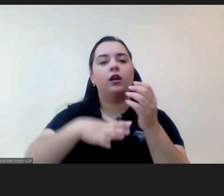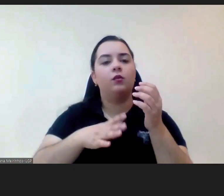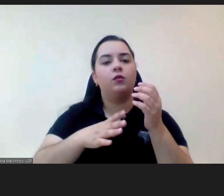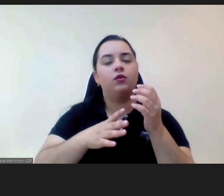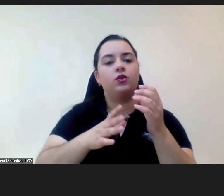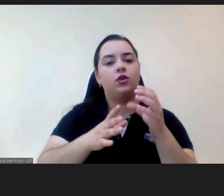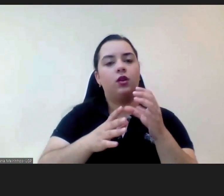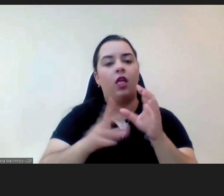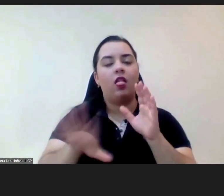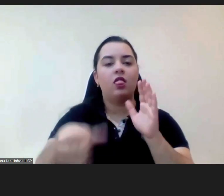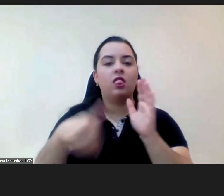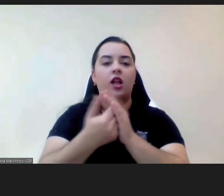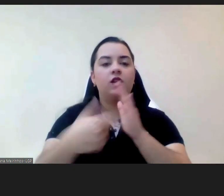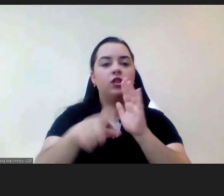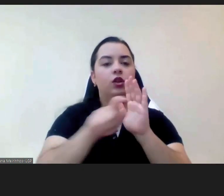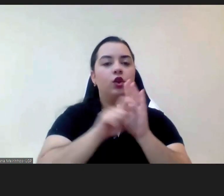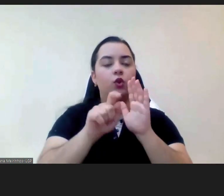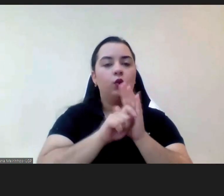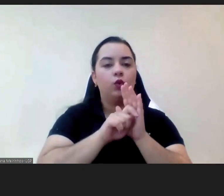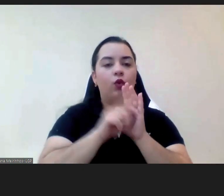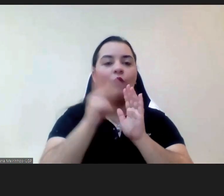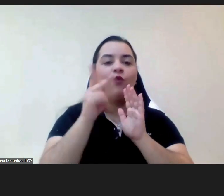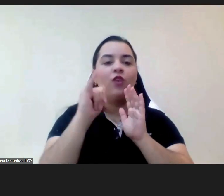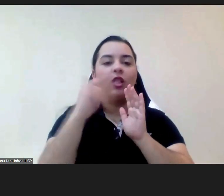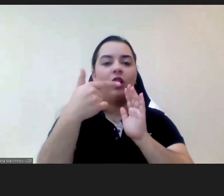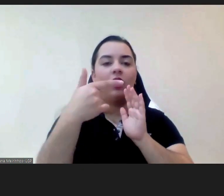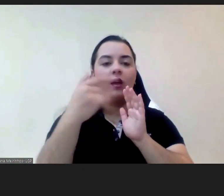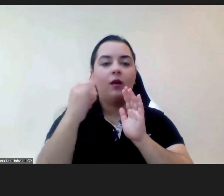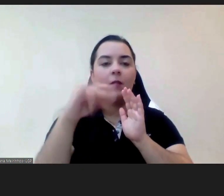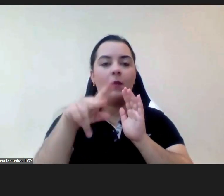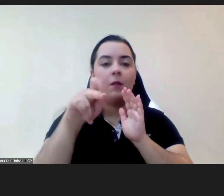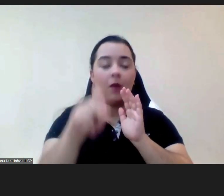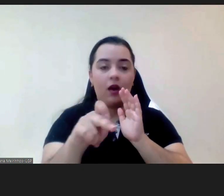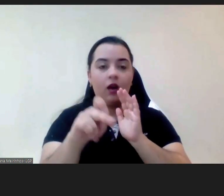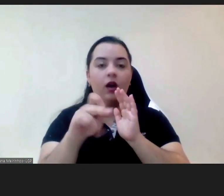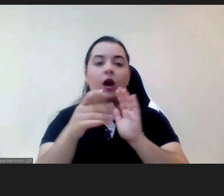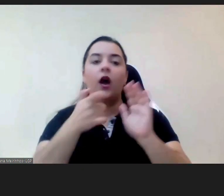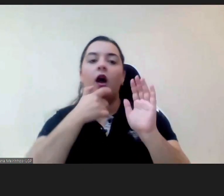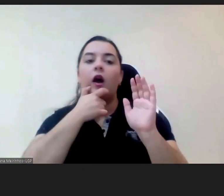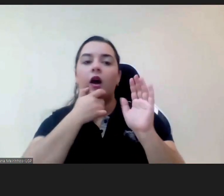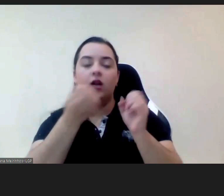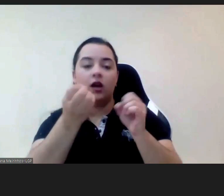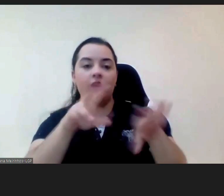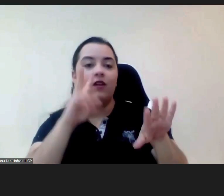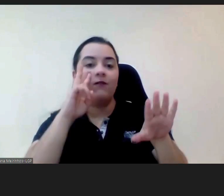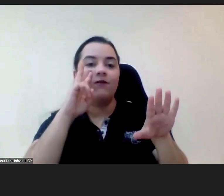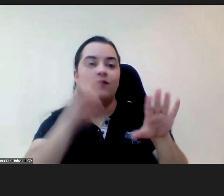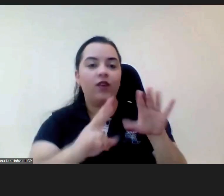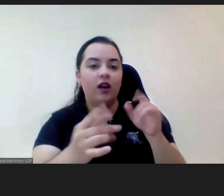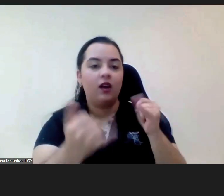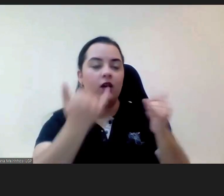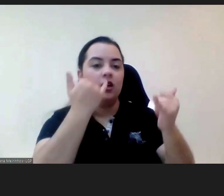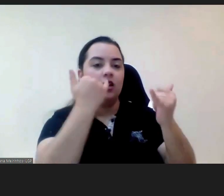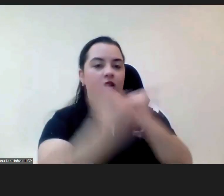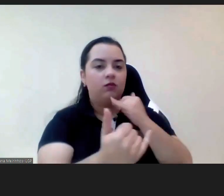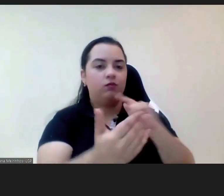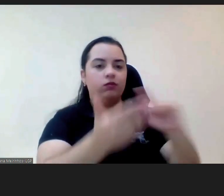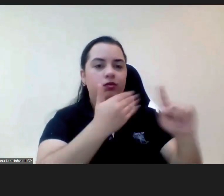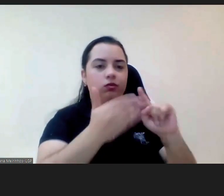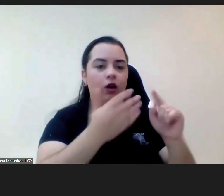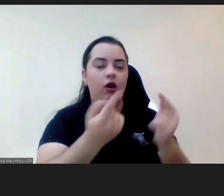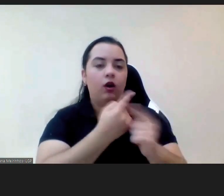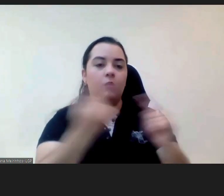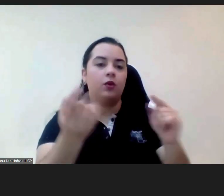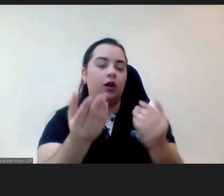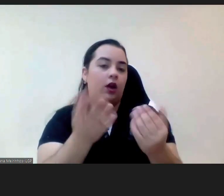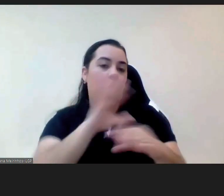crianças que presenciavam as agressões porque os órfãos já estavam lá contemplados mas as